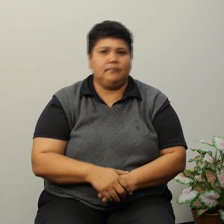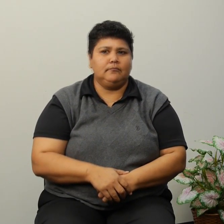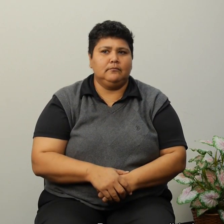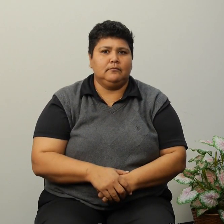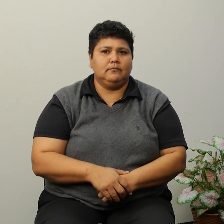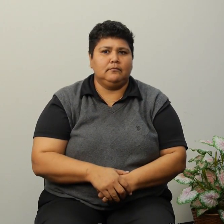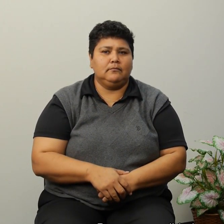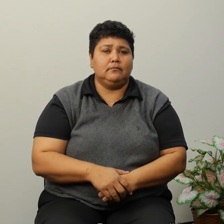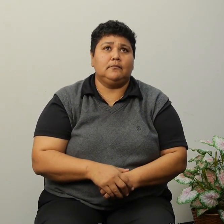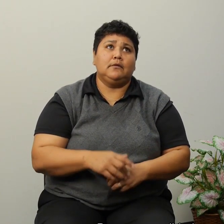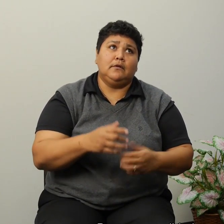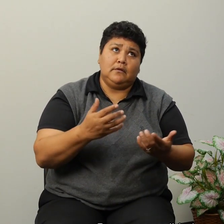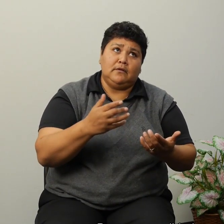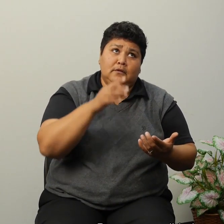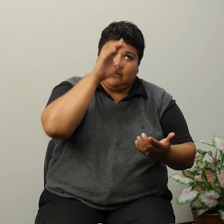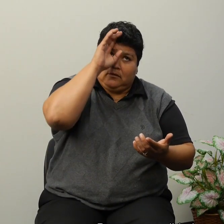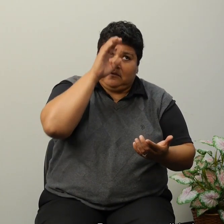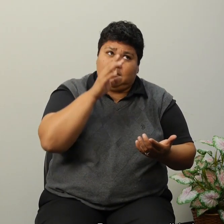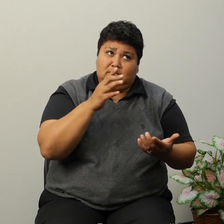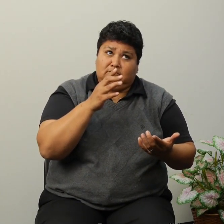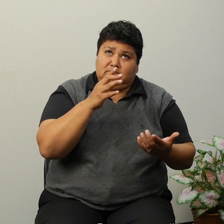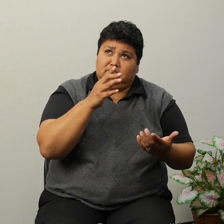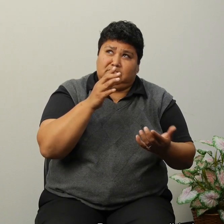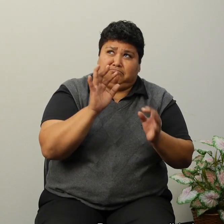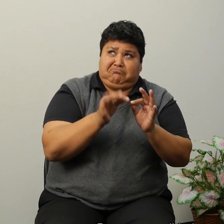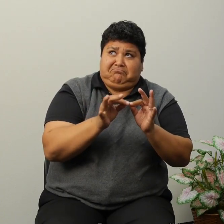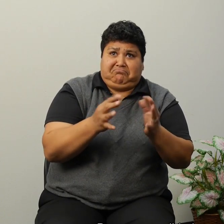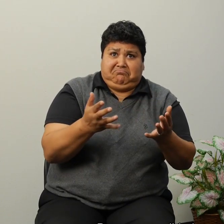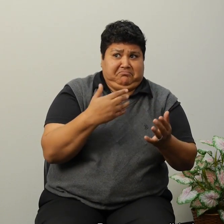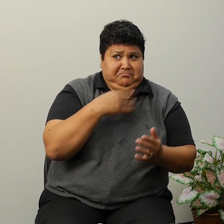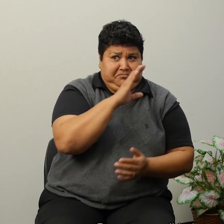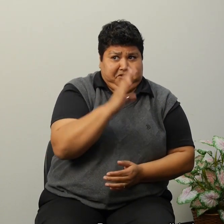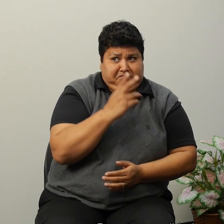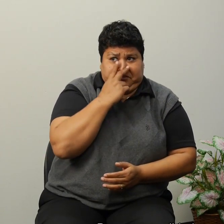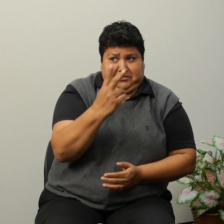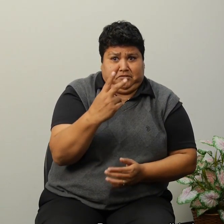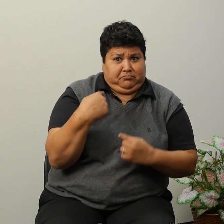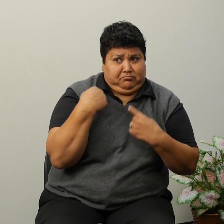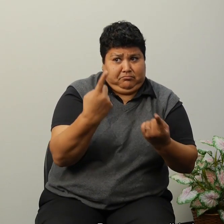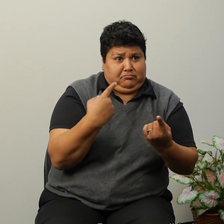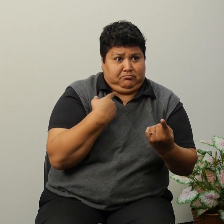Bueno, en realidad, no. No sé, nunca los vi. Los vi.